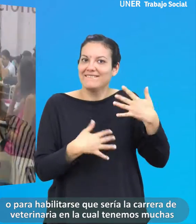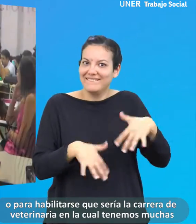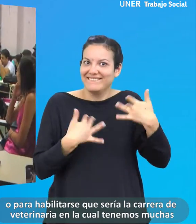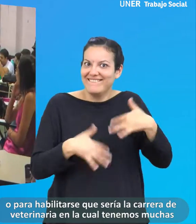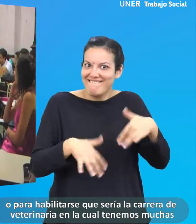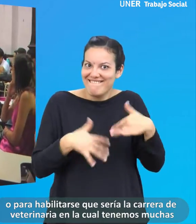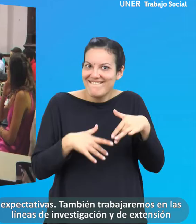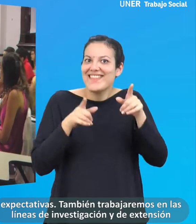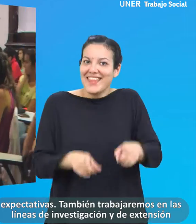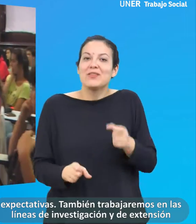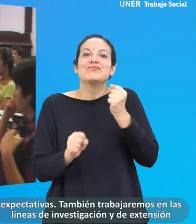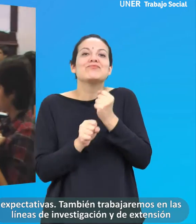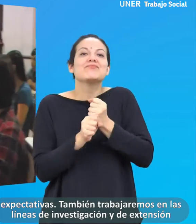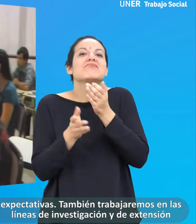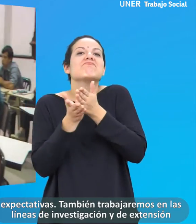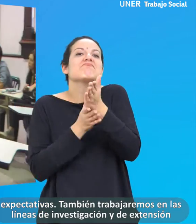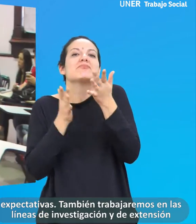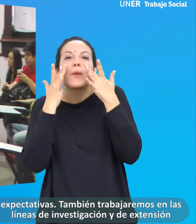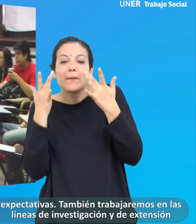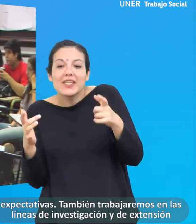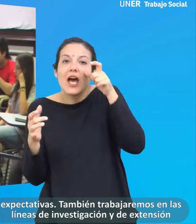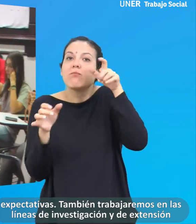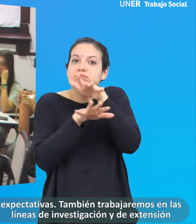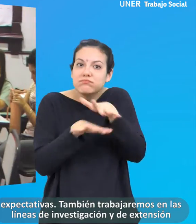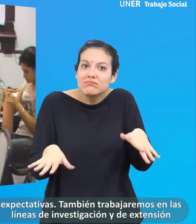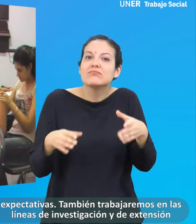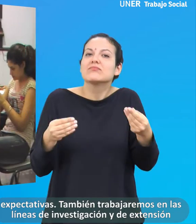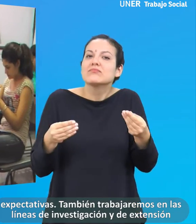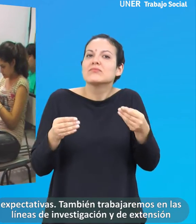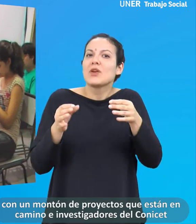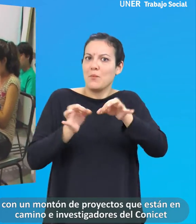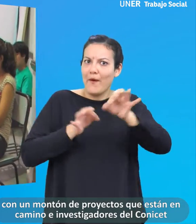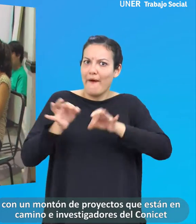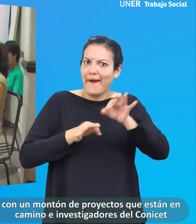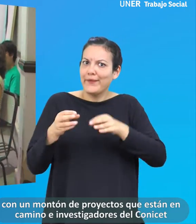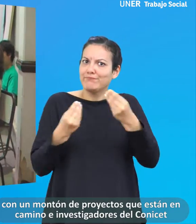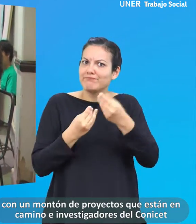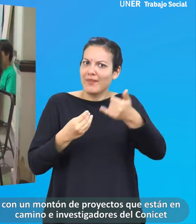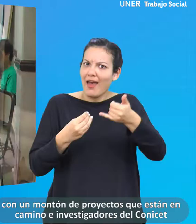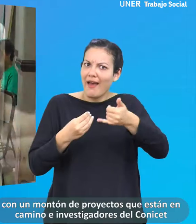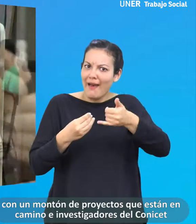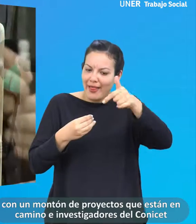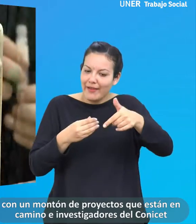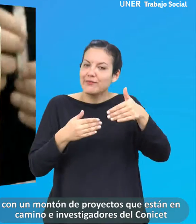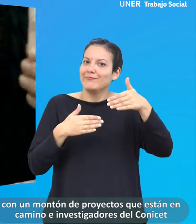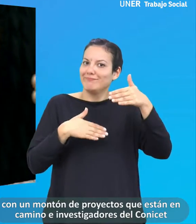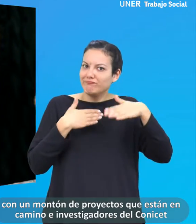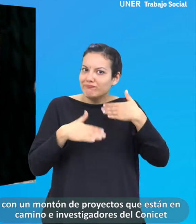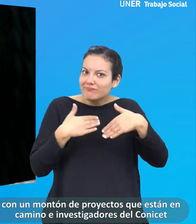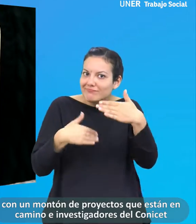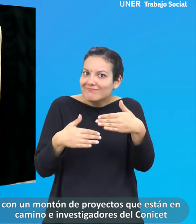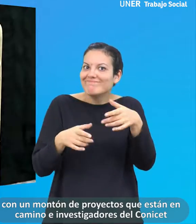expectativas. También trabajaremos en la línea de investigación y de extensión, con un montón de proyectos que están en